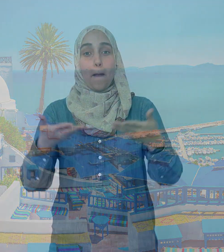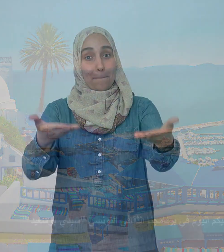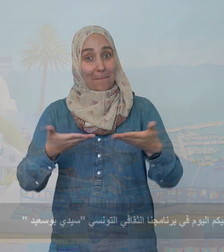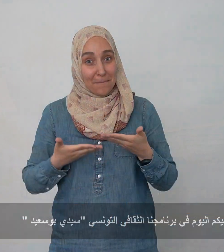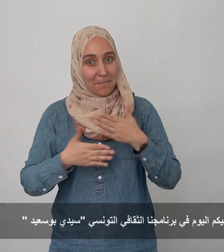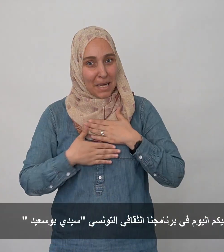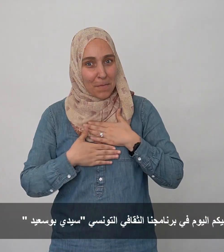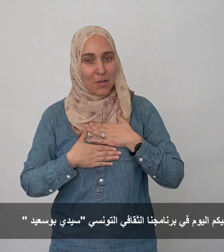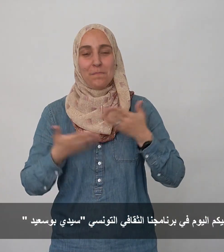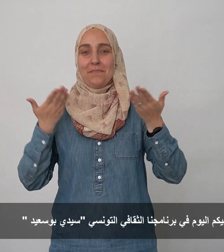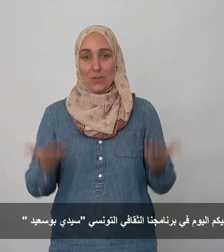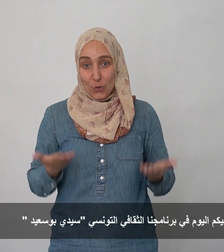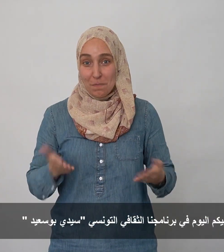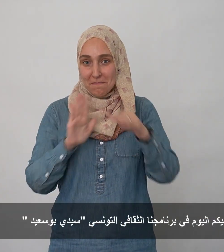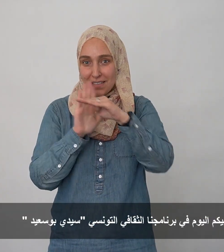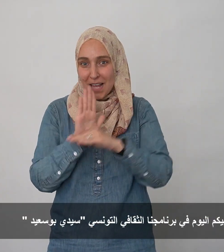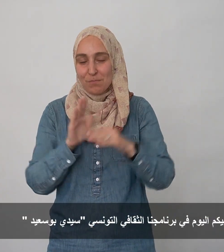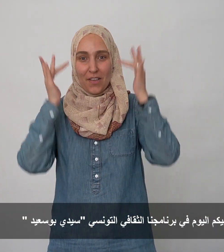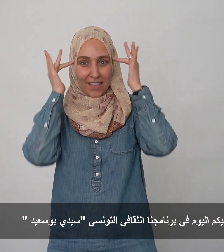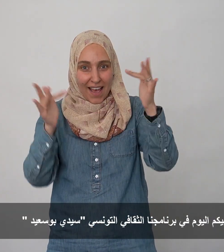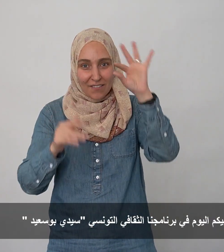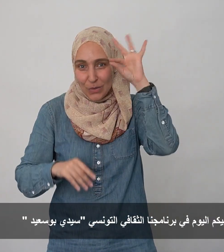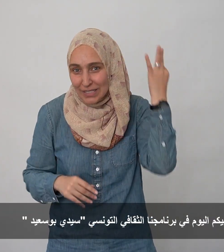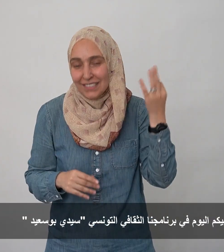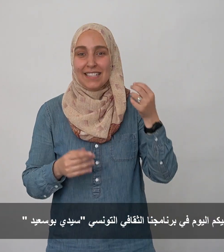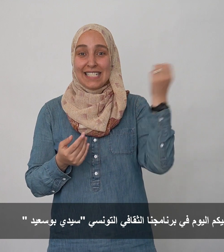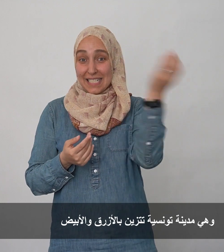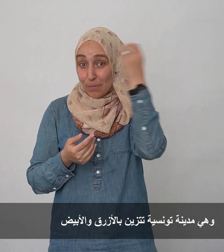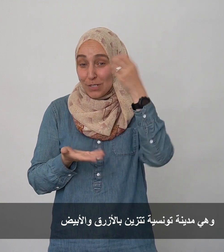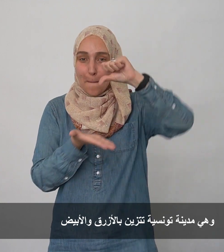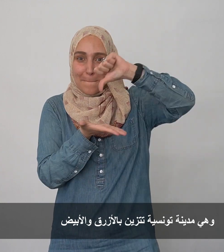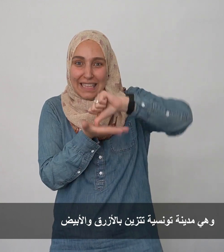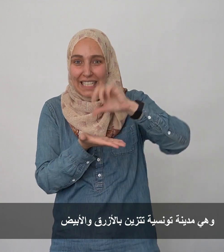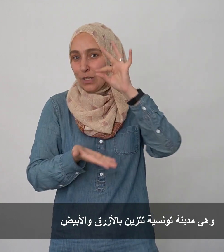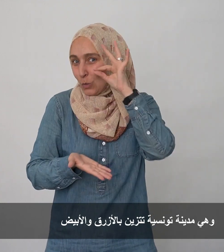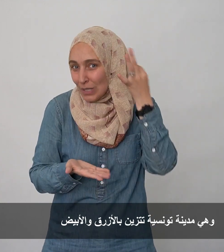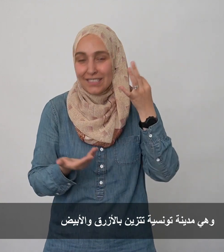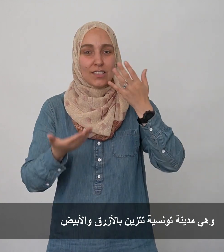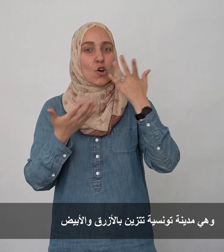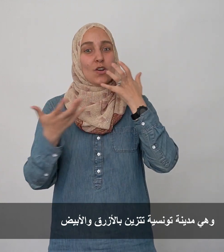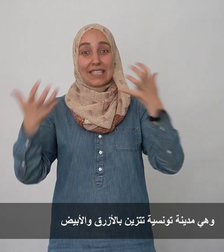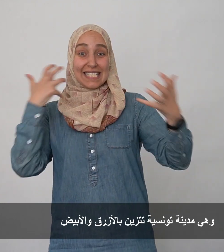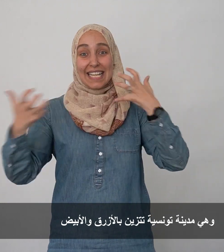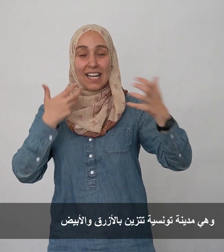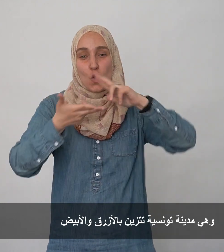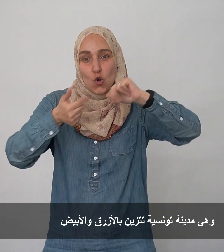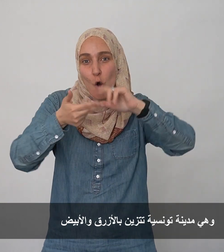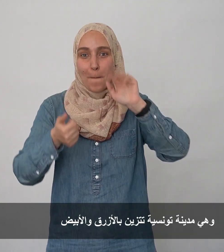مرحبا بكم اليوم في برنامجنا الثقافي التونسي سيدي بوسعيد وهي مدينة تونسية تتزين بالأزرق